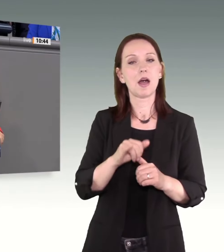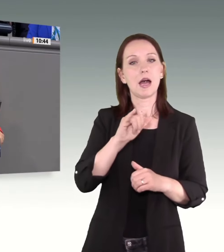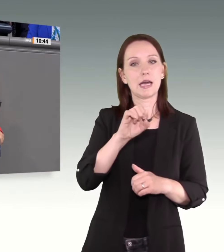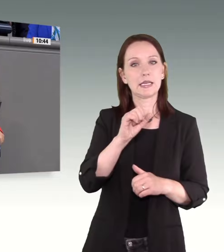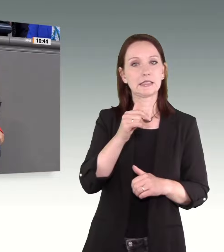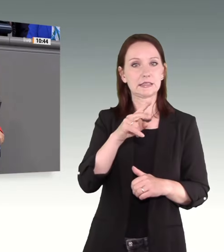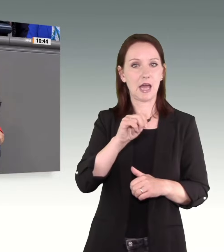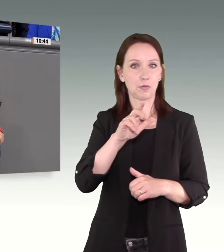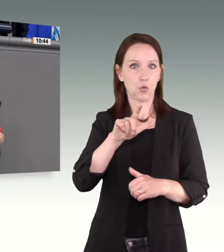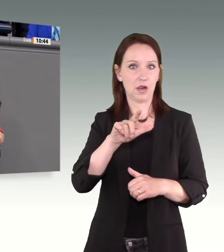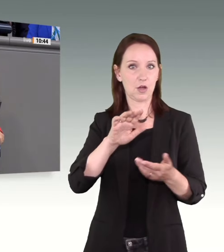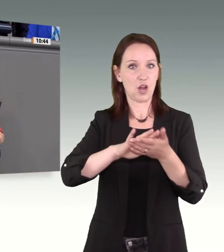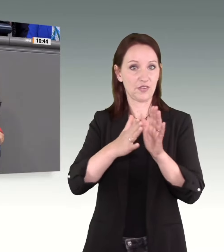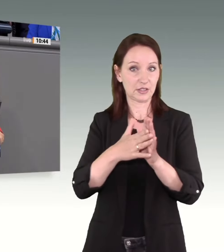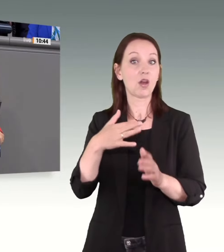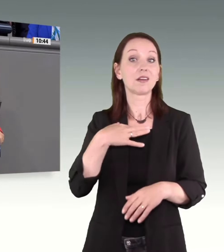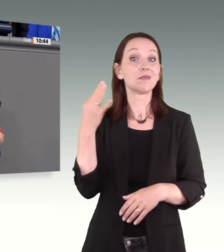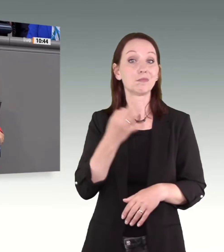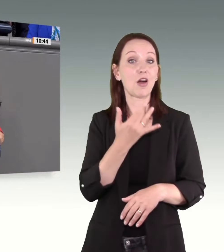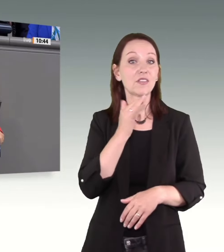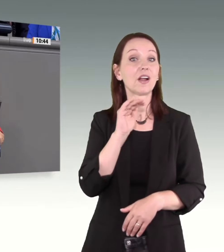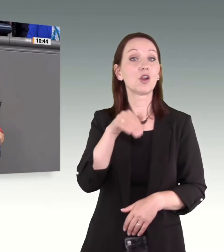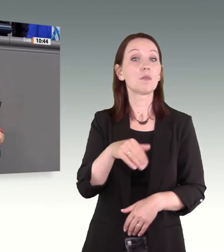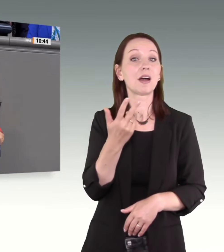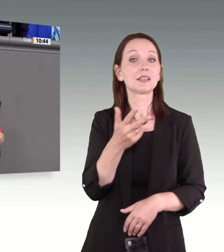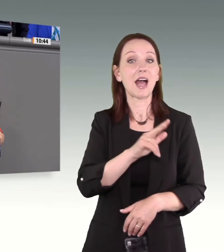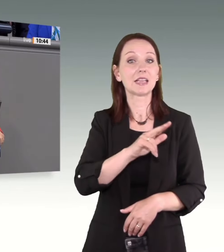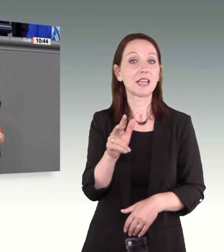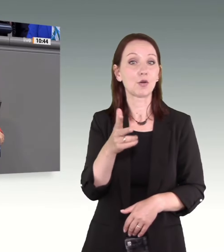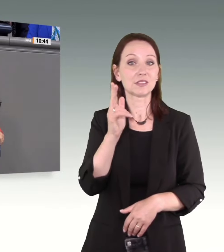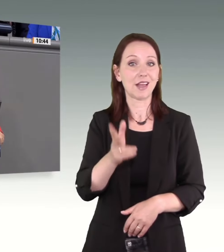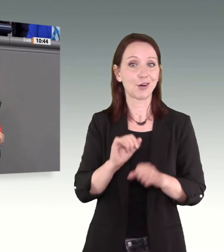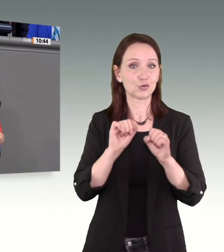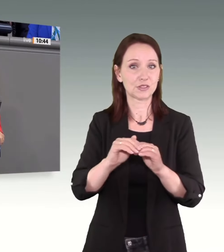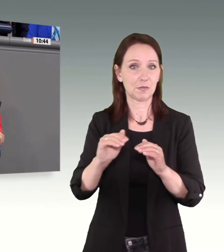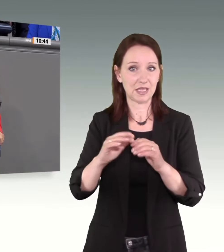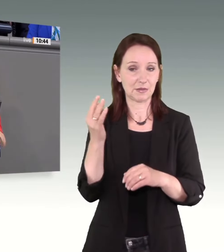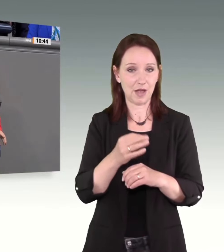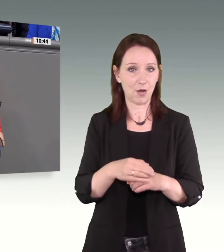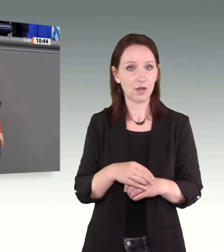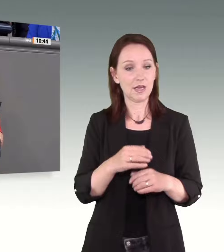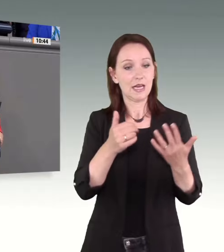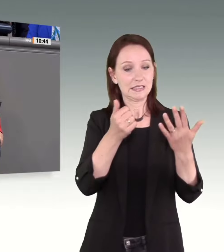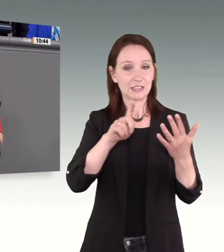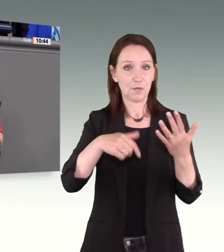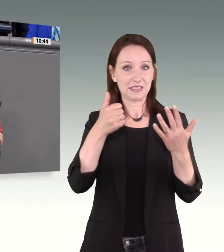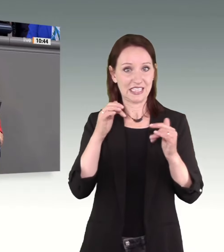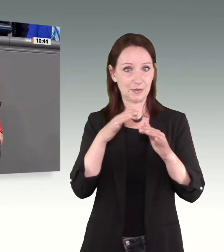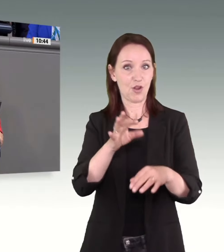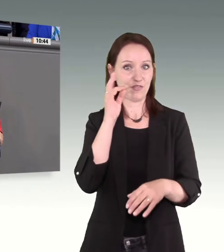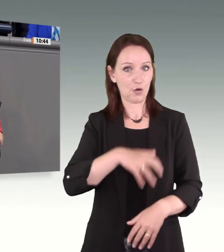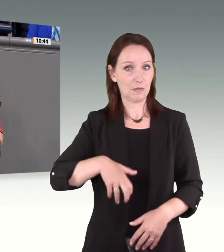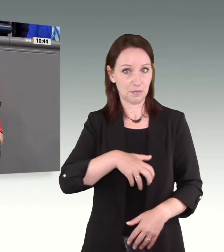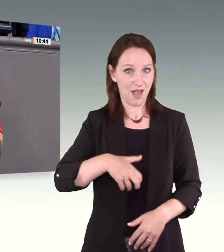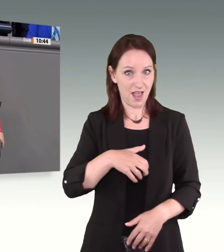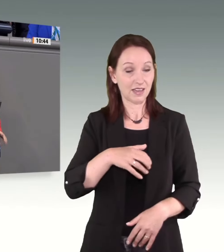wir über 3.300 Schutzplätze in Bayern. Für über 6,6 Millionen Frauen in Bayern stehen 735 Schutzplätze